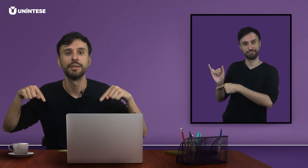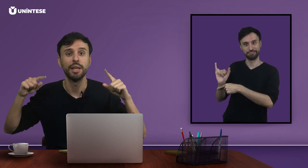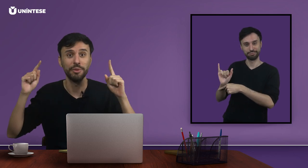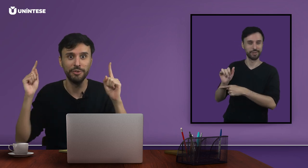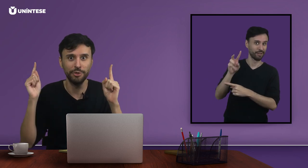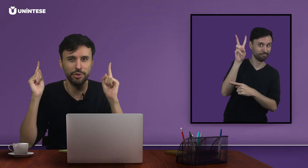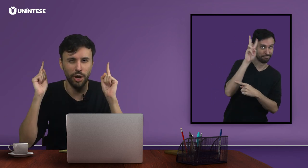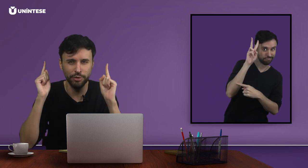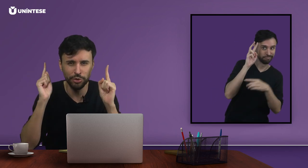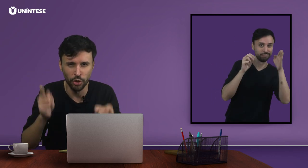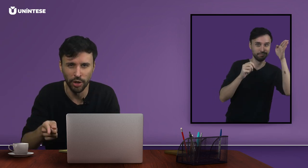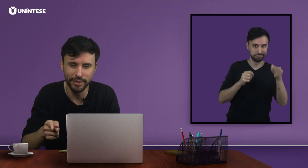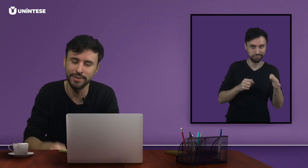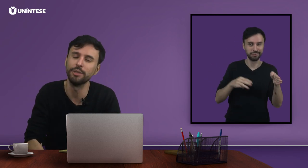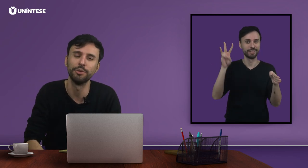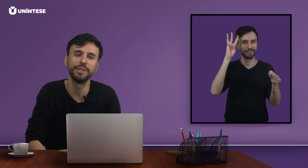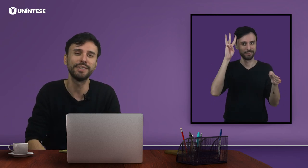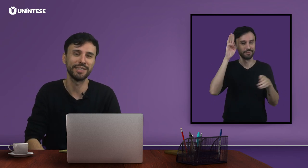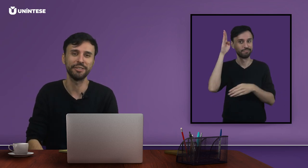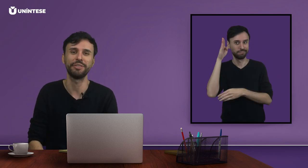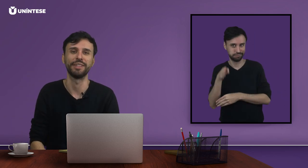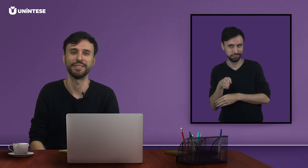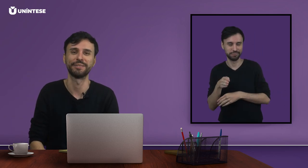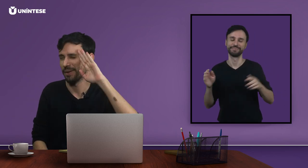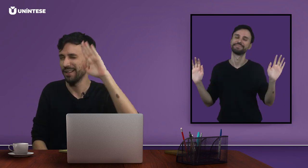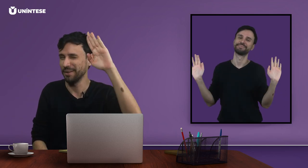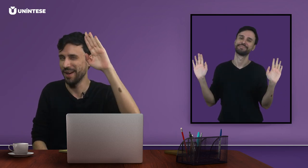Temos vídeos novos toda segunda e terça-feiras. Até mais!